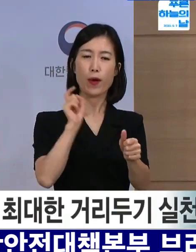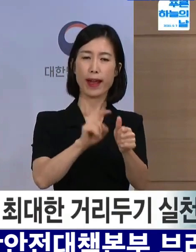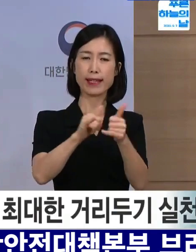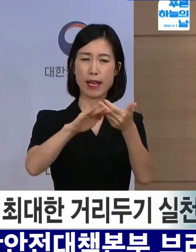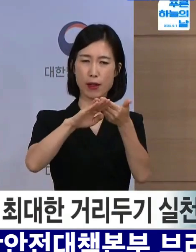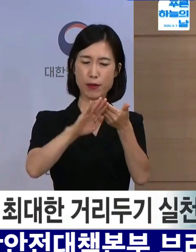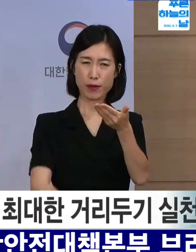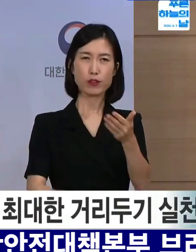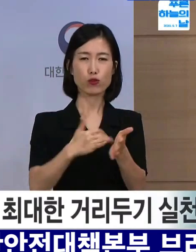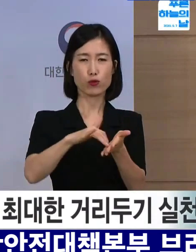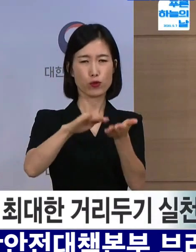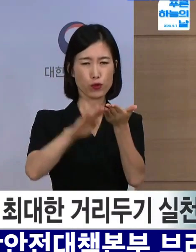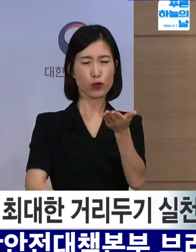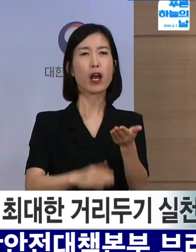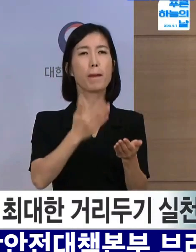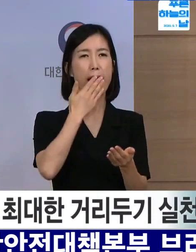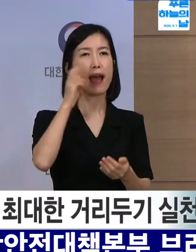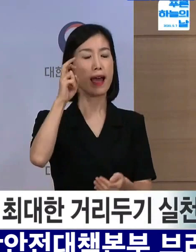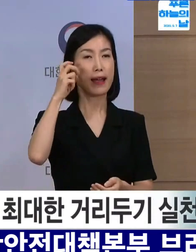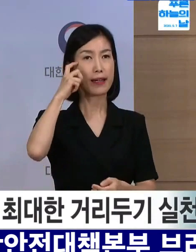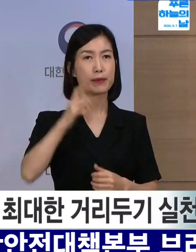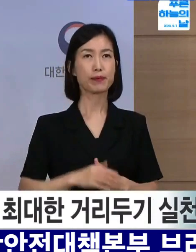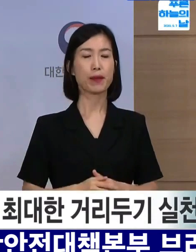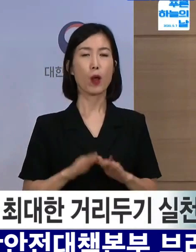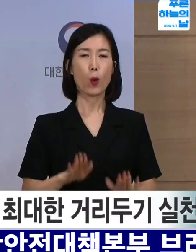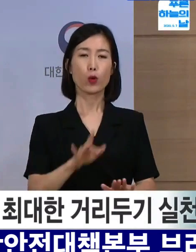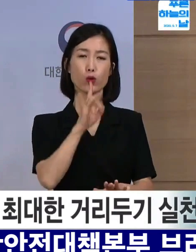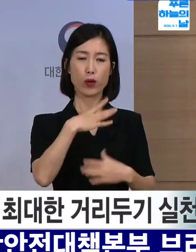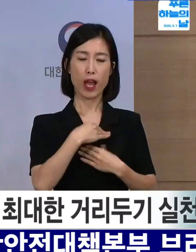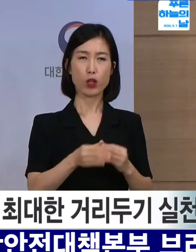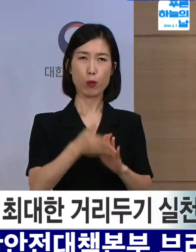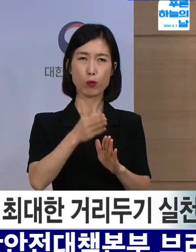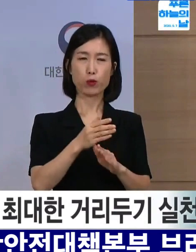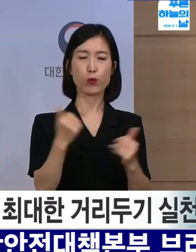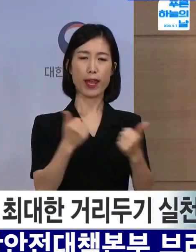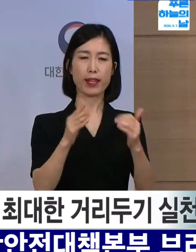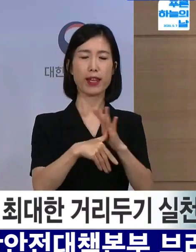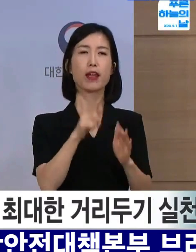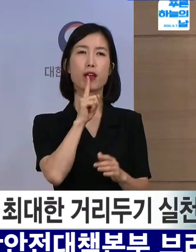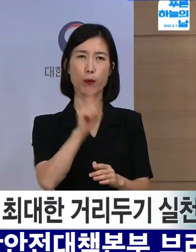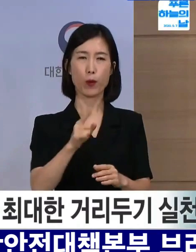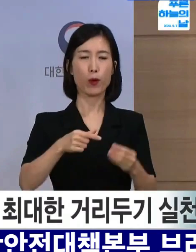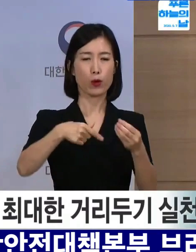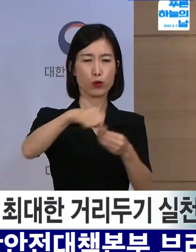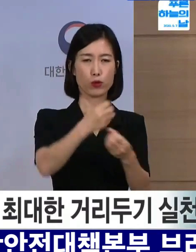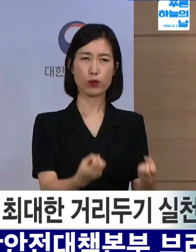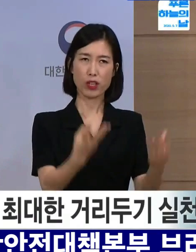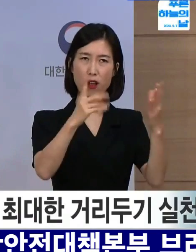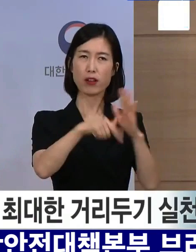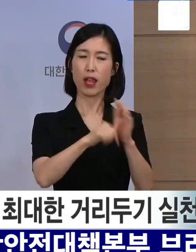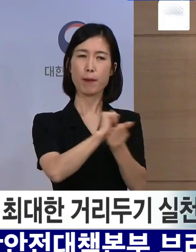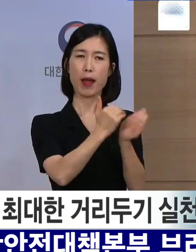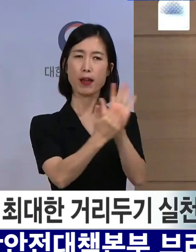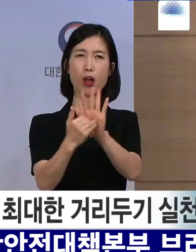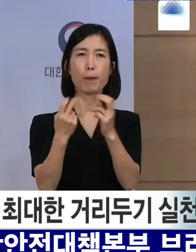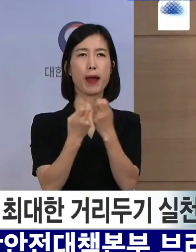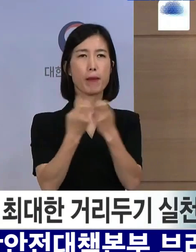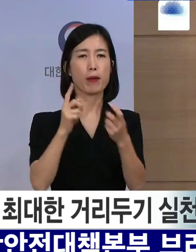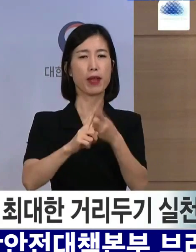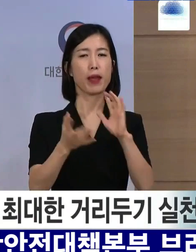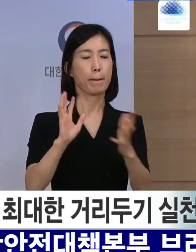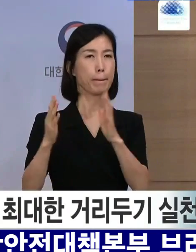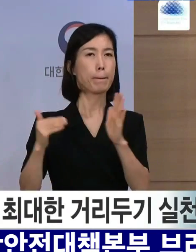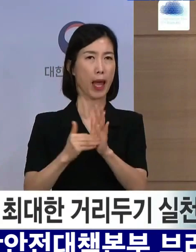억제될 것입니다. 오늘 중대본회의에서는 추석 연휴 기간 동안의 방역 대책에 대해 논의되었습니다.